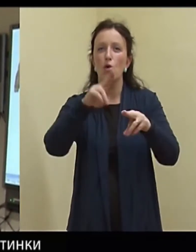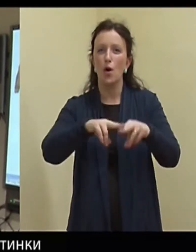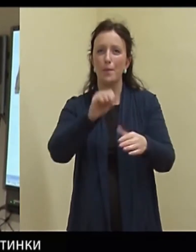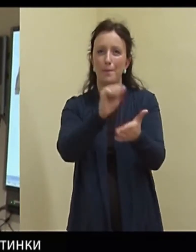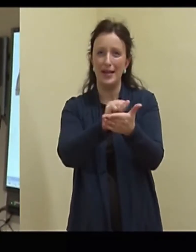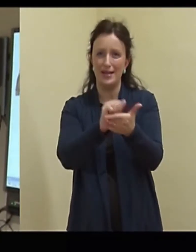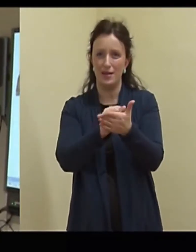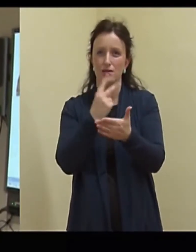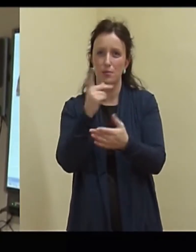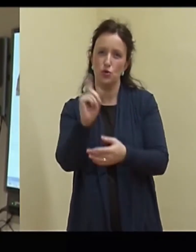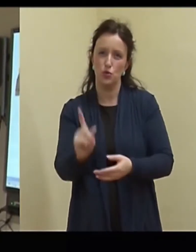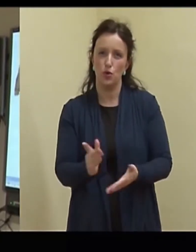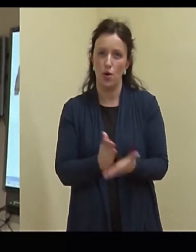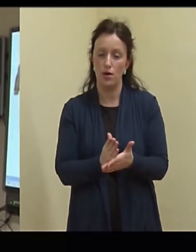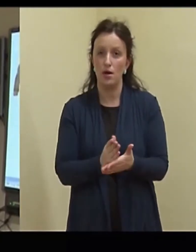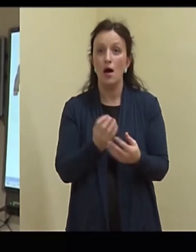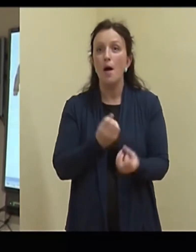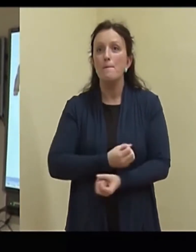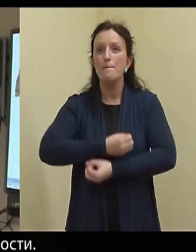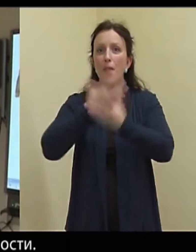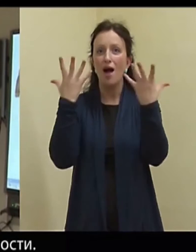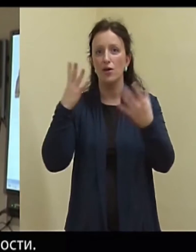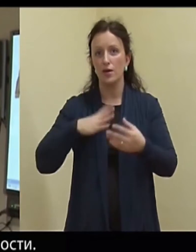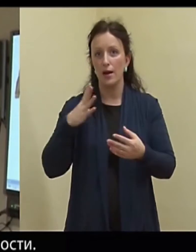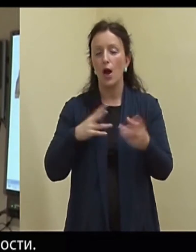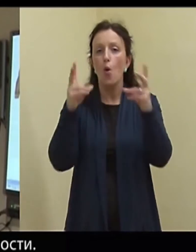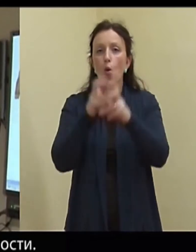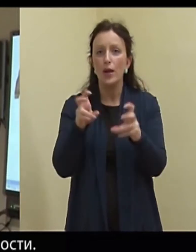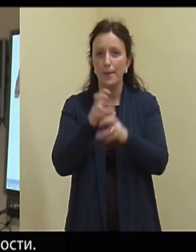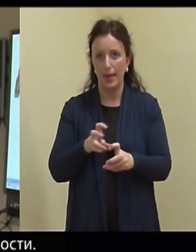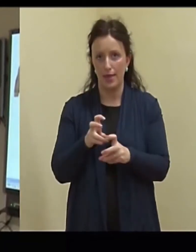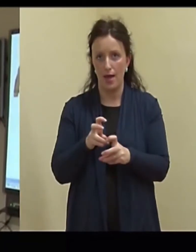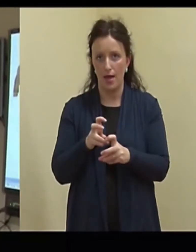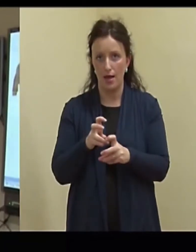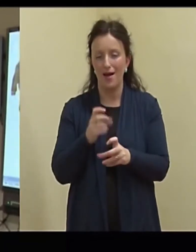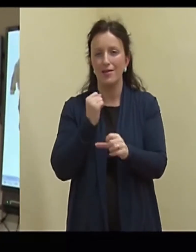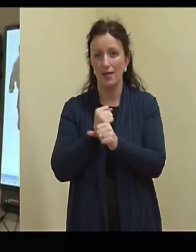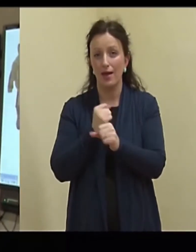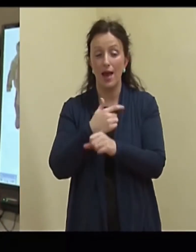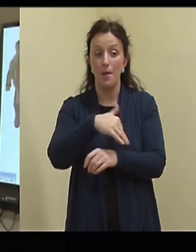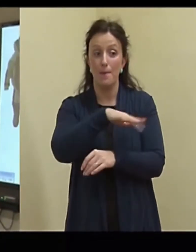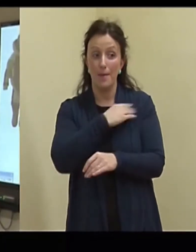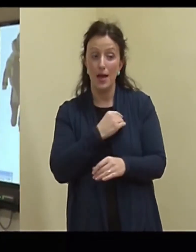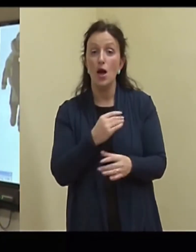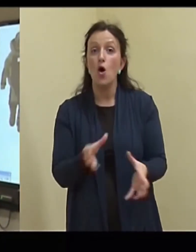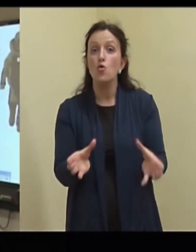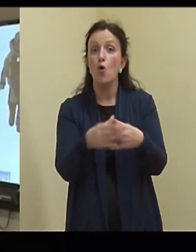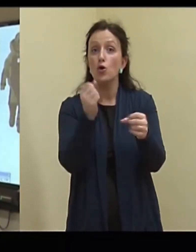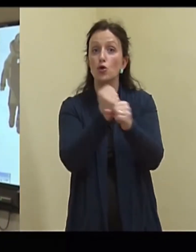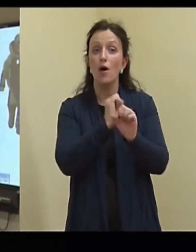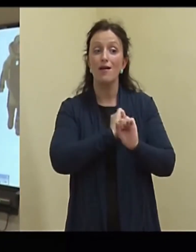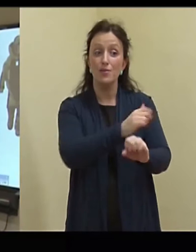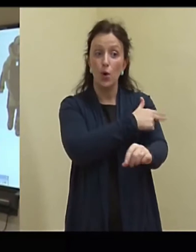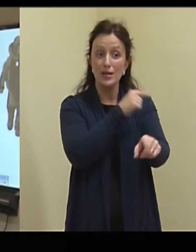milline see Pommi kahtlus välja. Lahvatusjärgen uurimine on üks meie tegevõusvaltkond. Seda me teeme koostöös kaitsepolitseiga ja